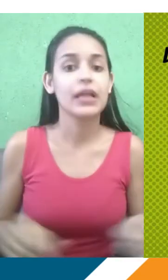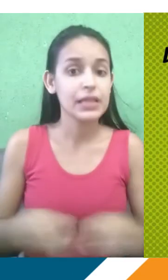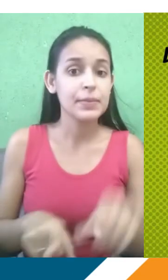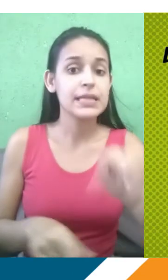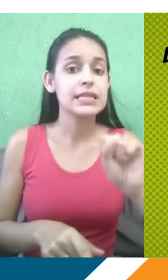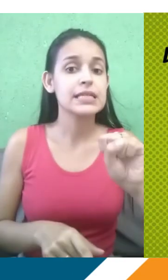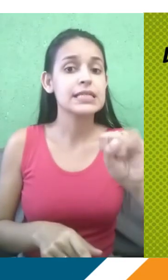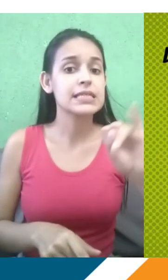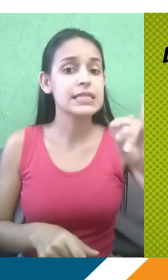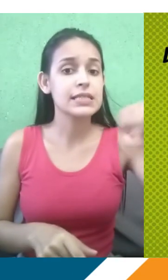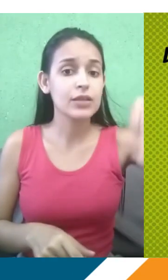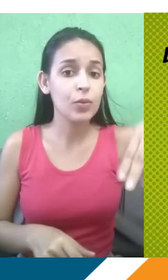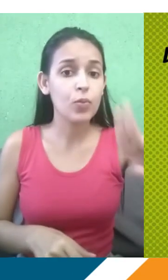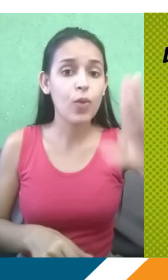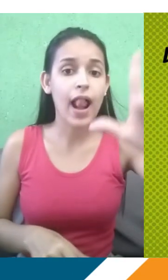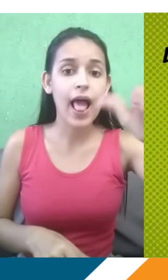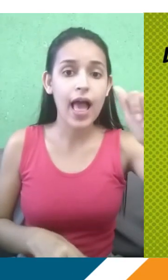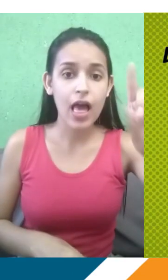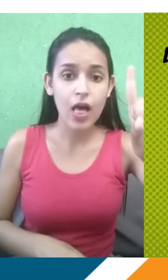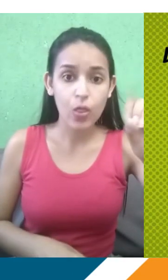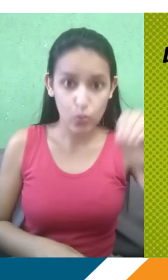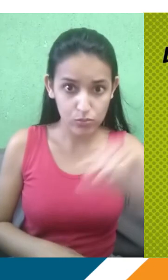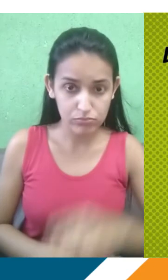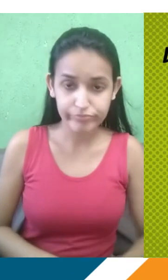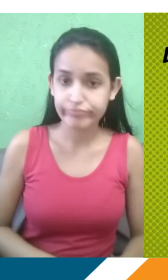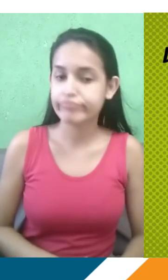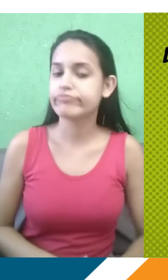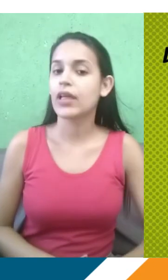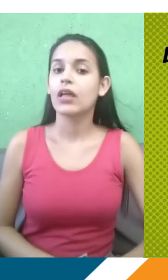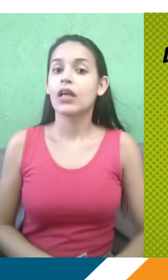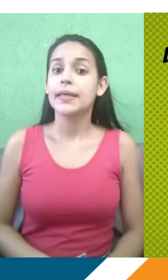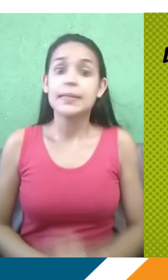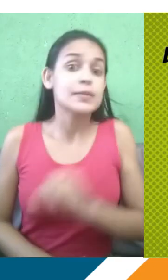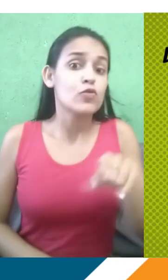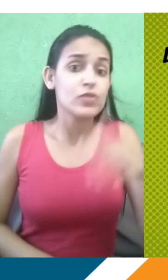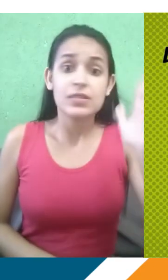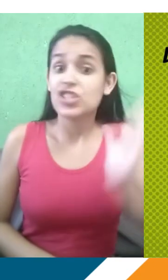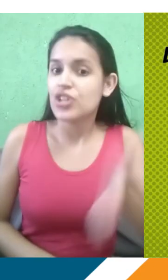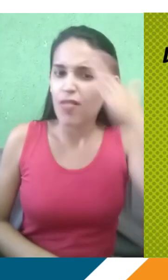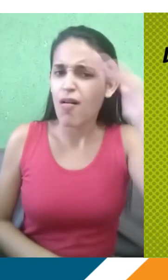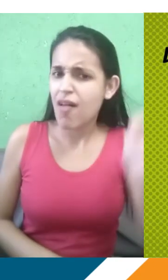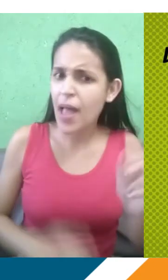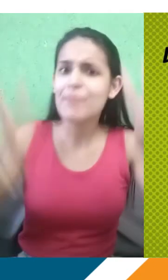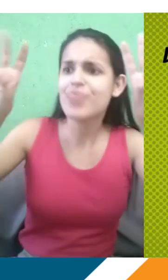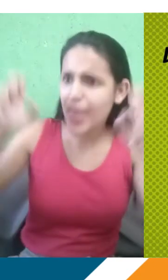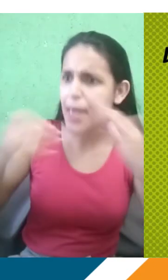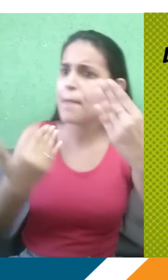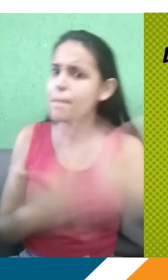Porque se vocês já tiverem uma noção de que tipo de conteúdo cai nessas provas e de que estratégias vocês podem usar para facilitar